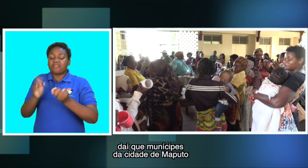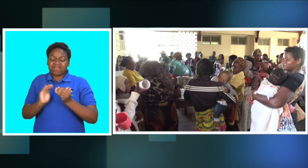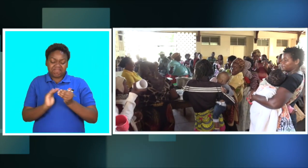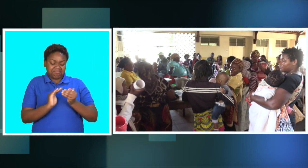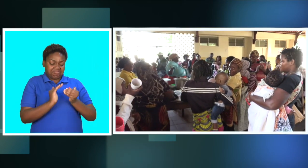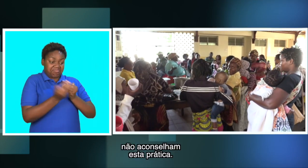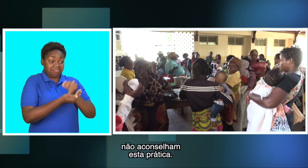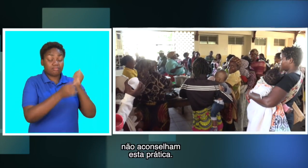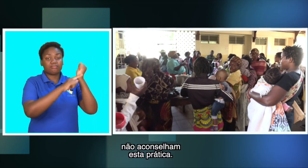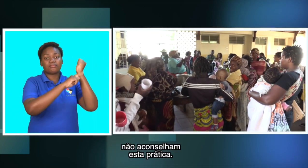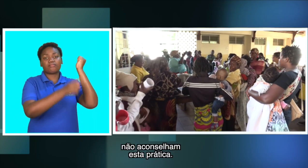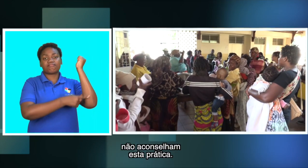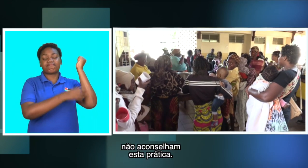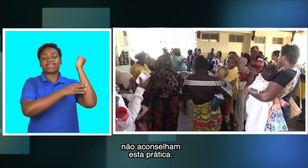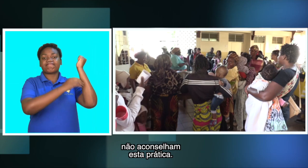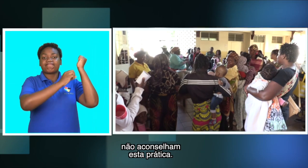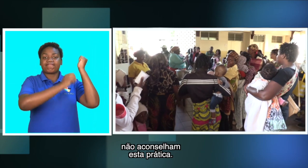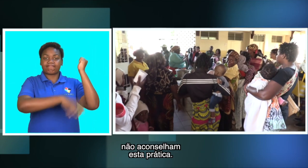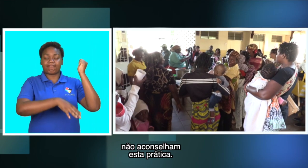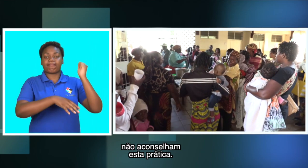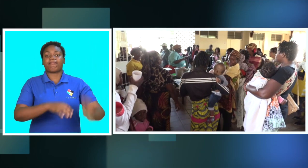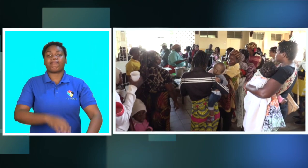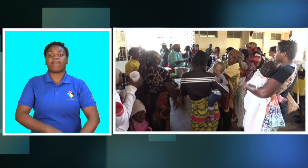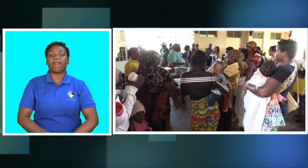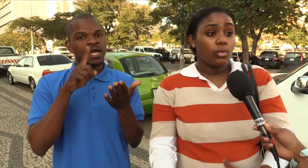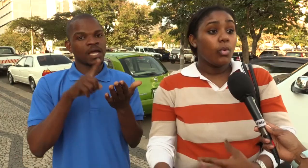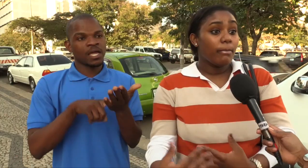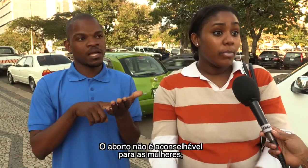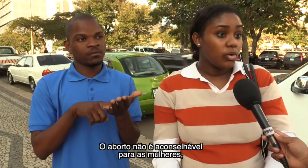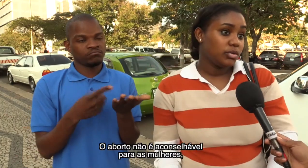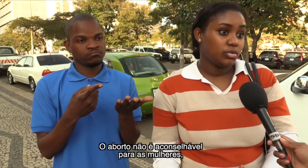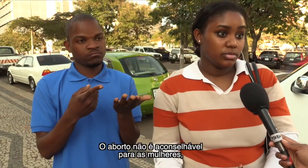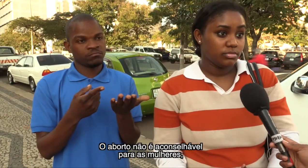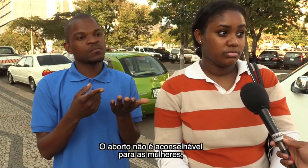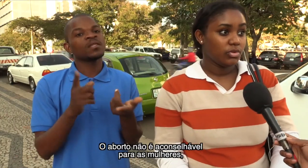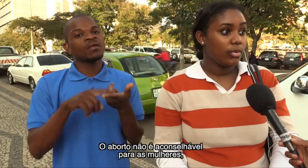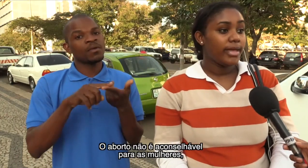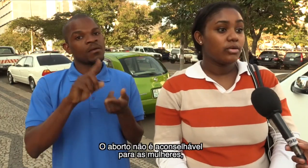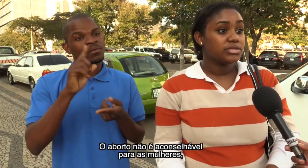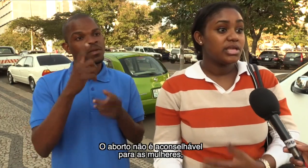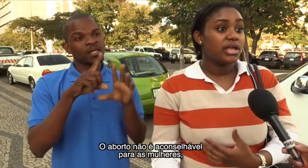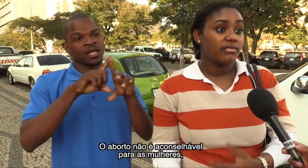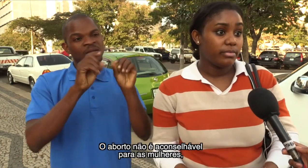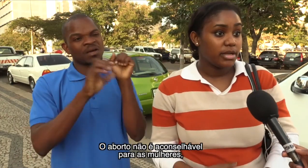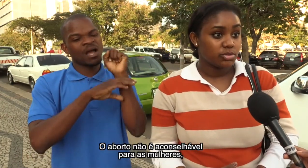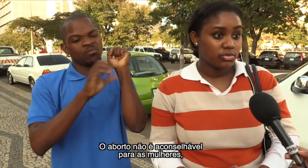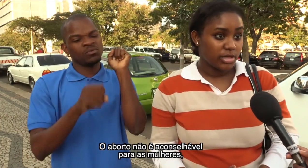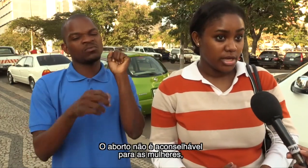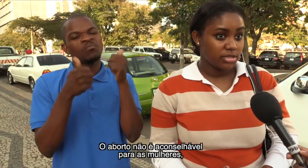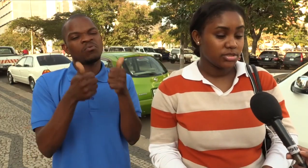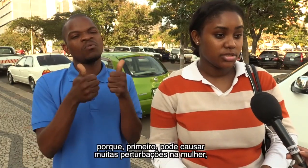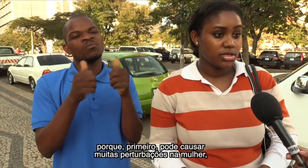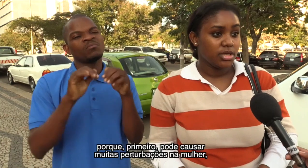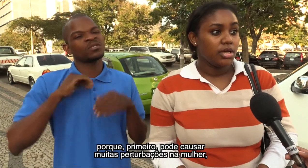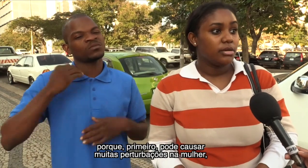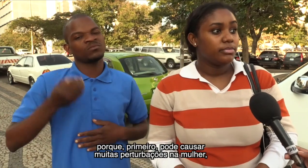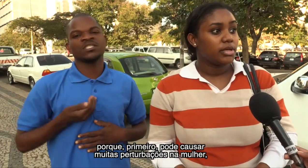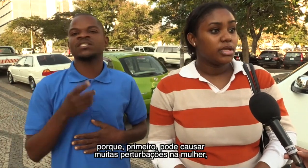desaconselham esta prática. O aborto não é aconselhável para as mulheres, porque